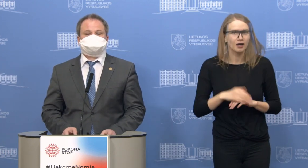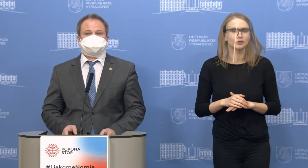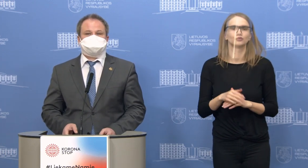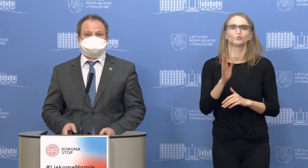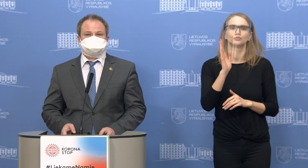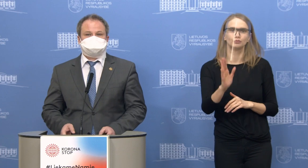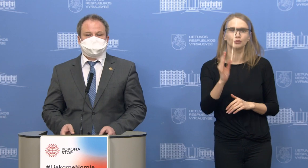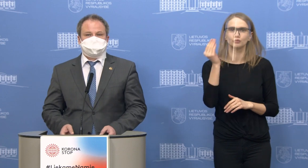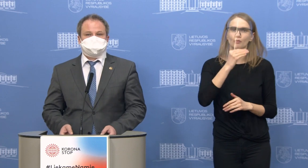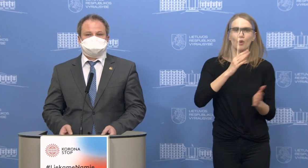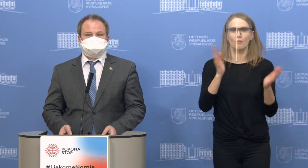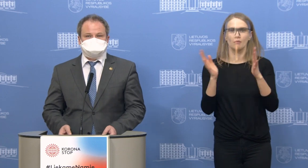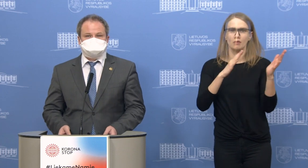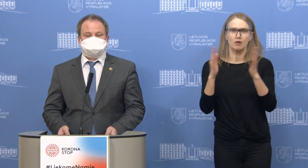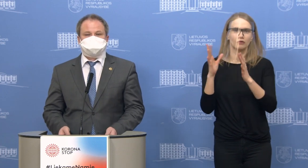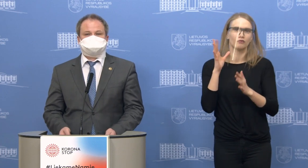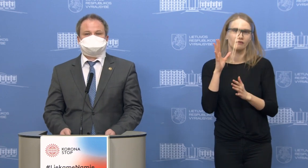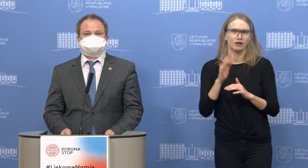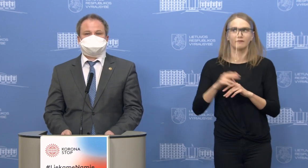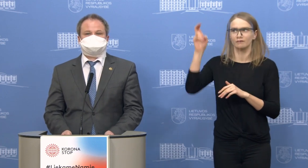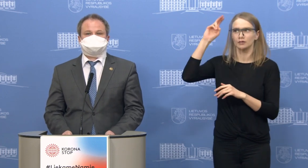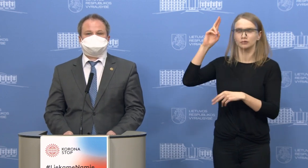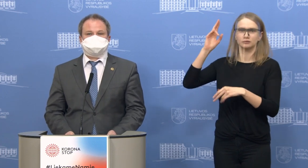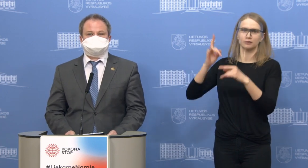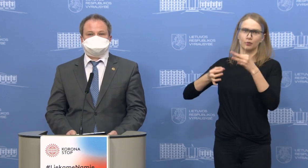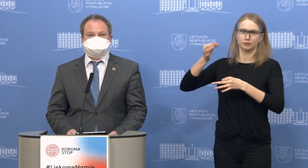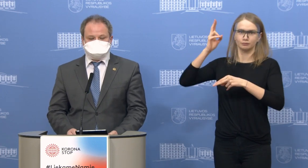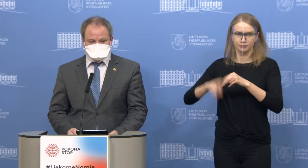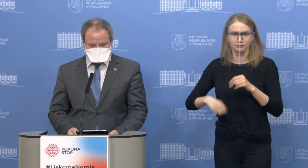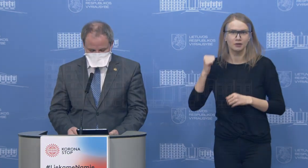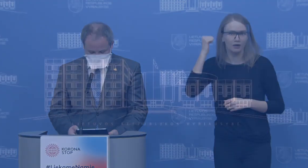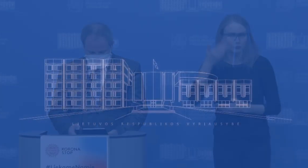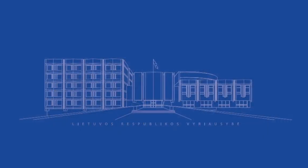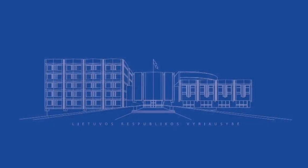susitiksime po pietų po vyriausybės posėdžio. Ačiū jums.